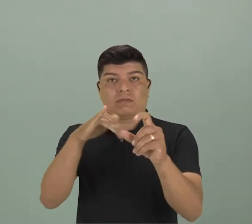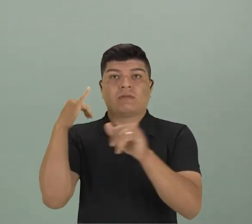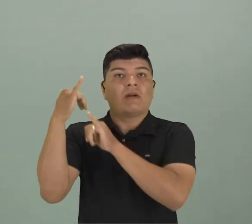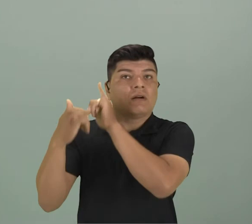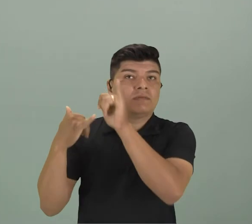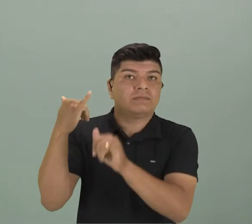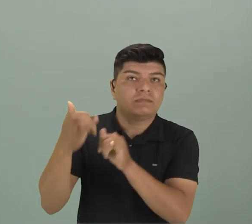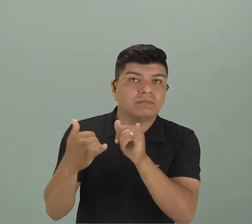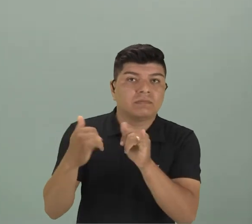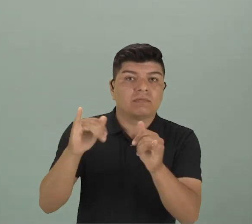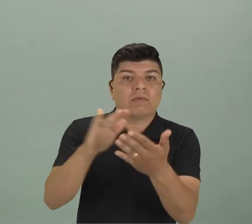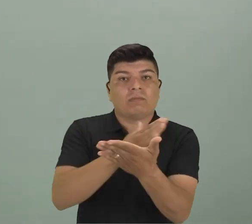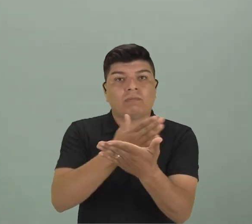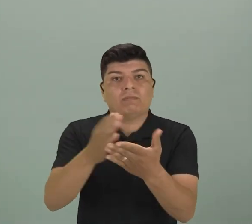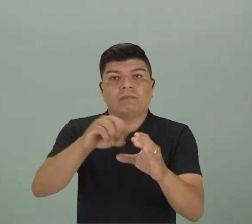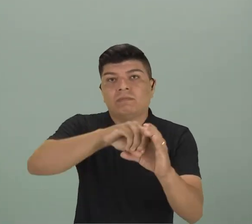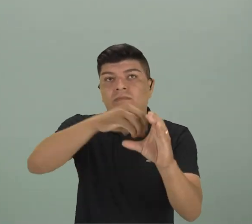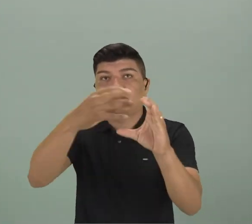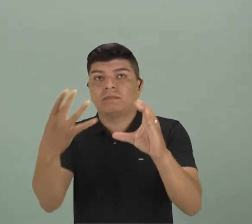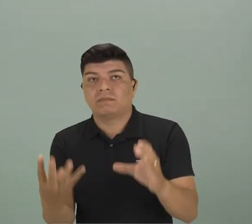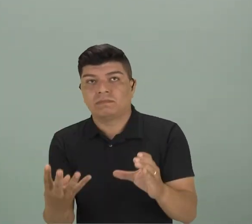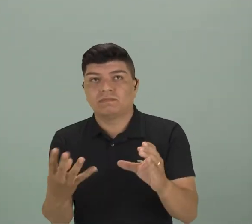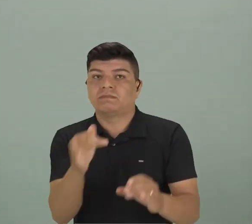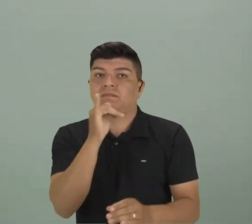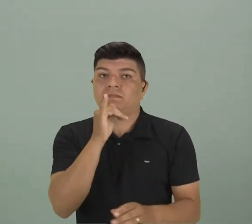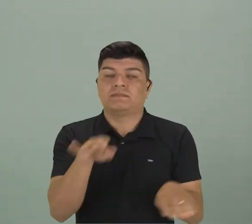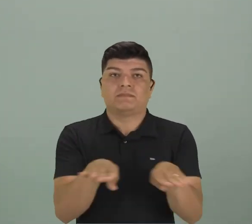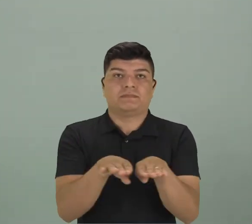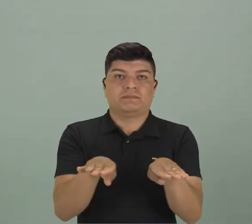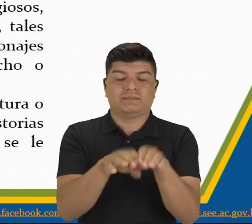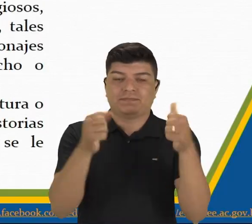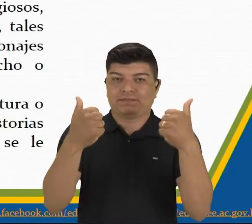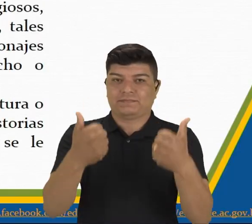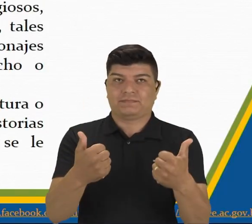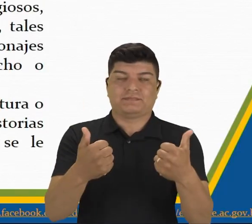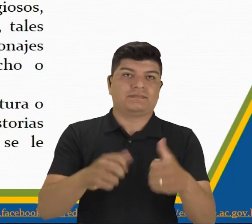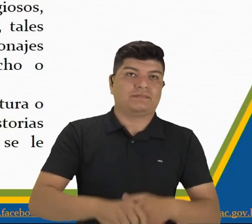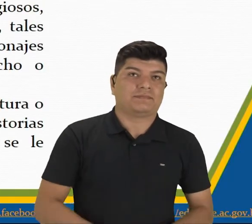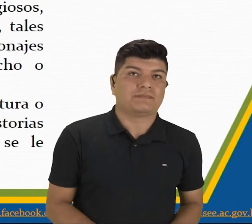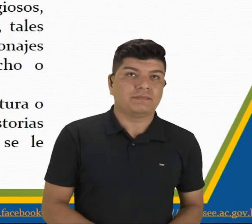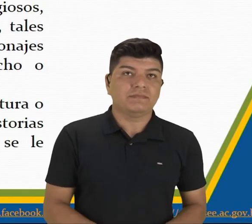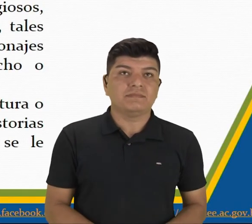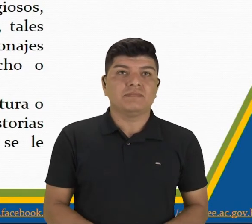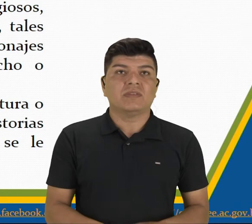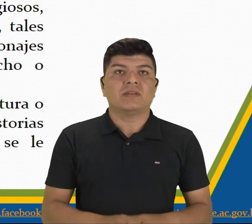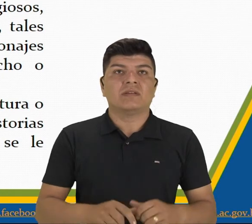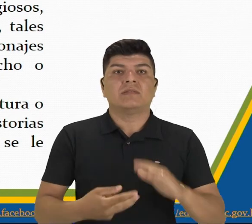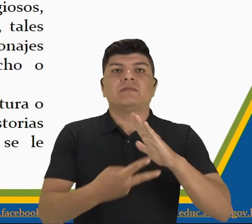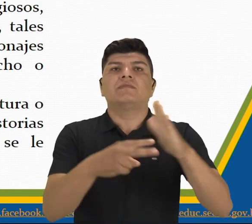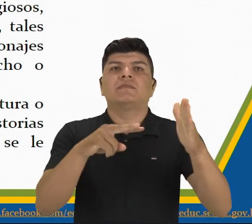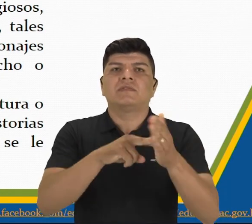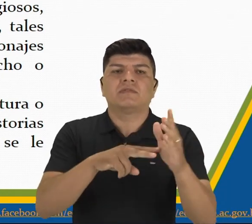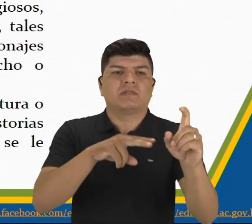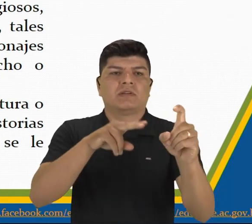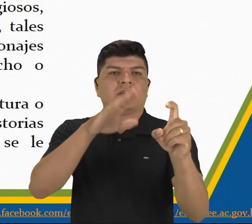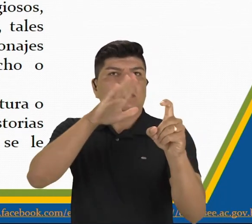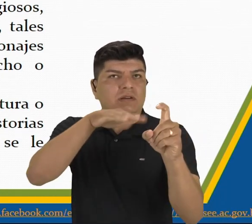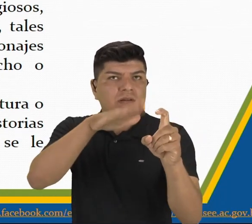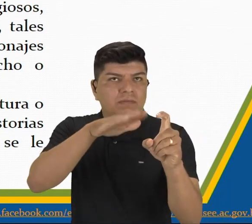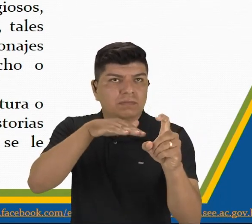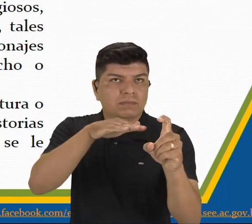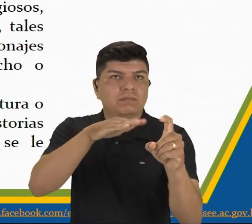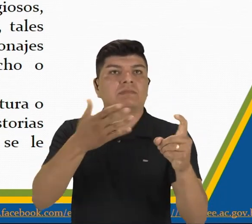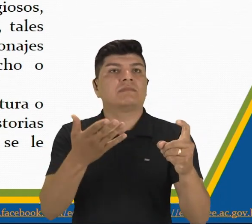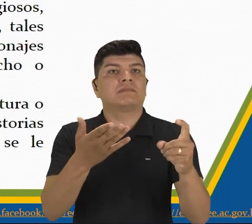algunas características y algunos ejemplos. ¿Qué es el mito? El